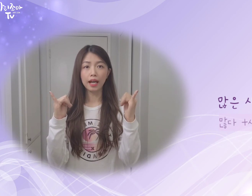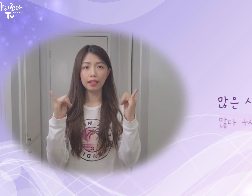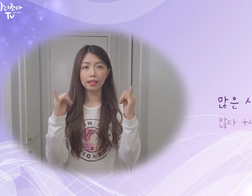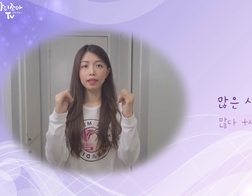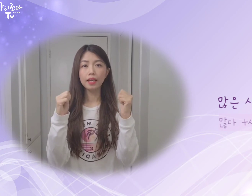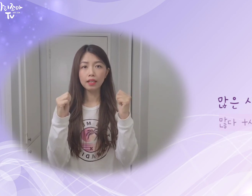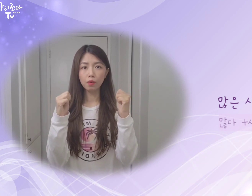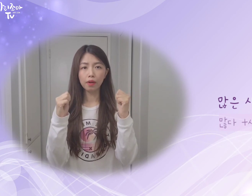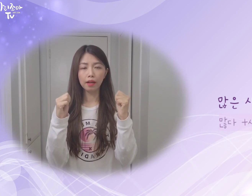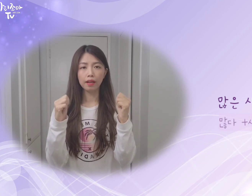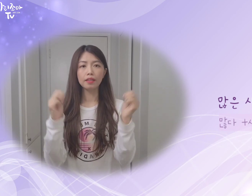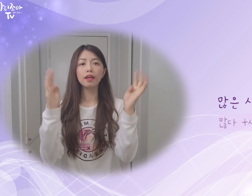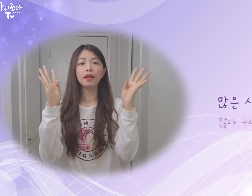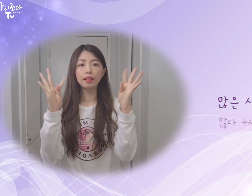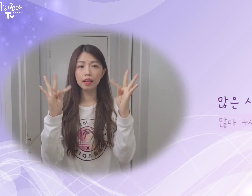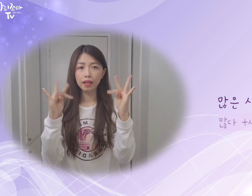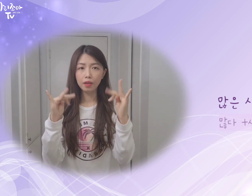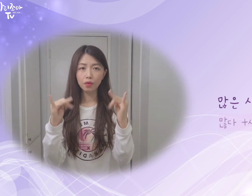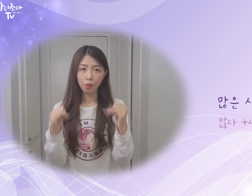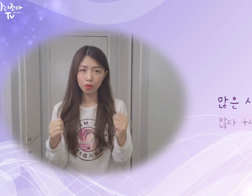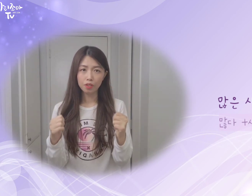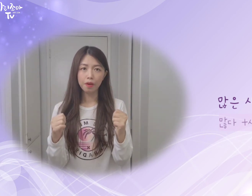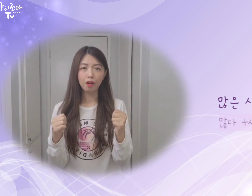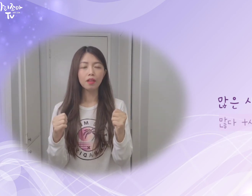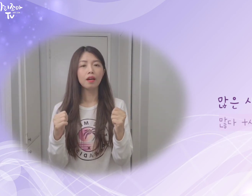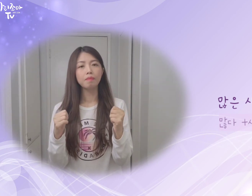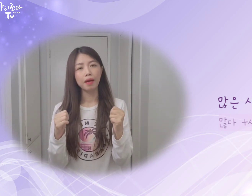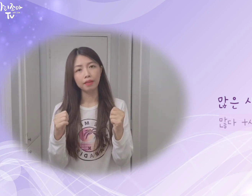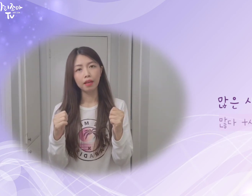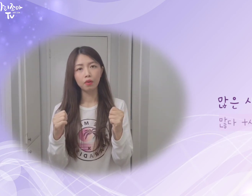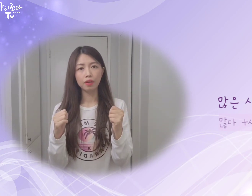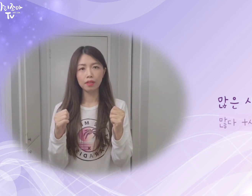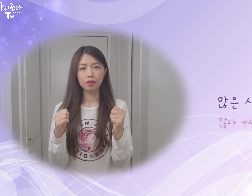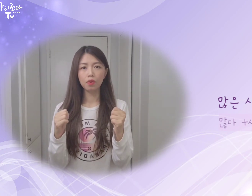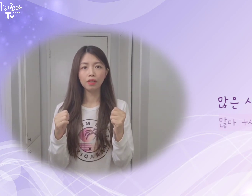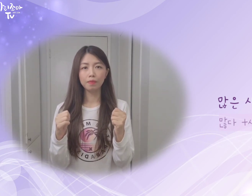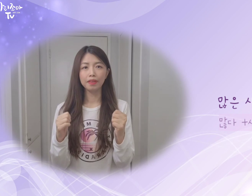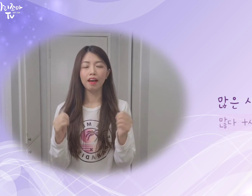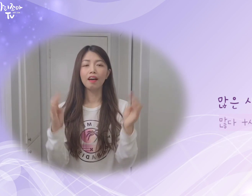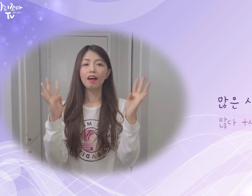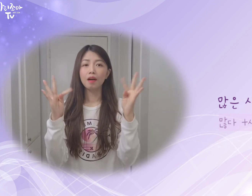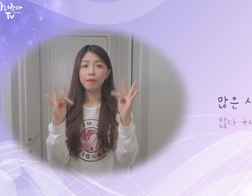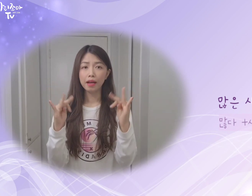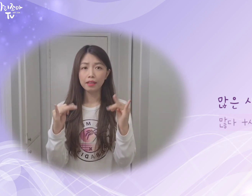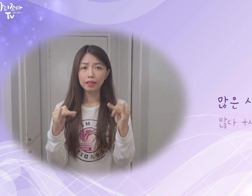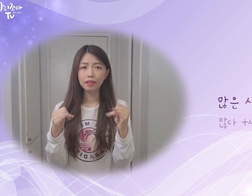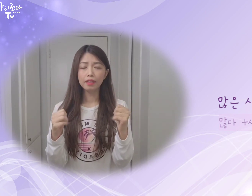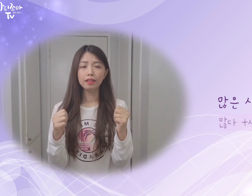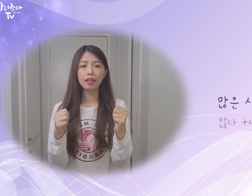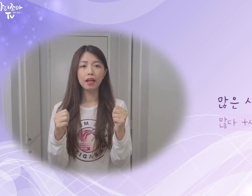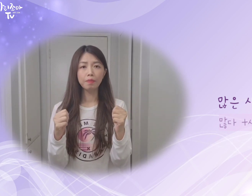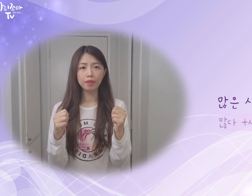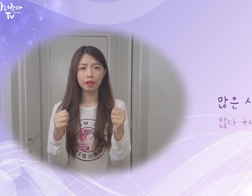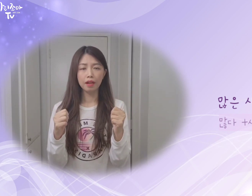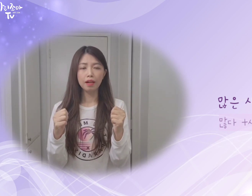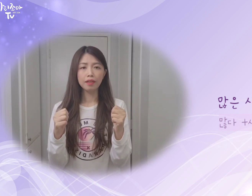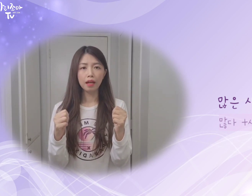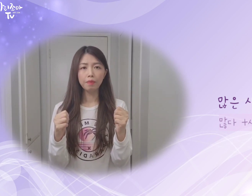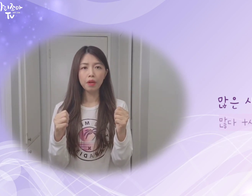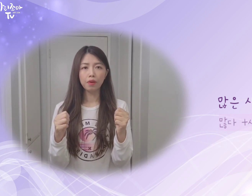약지. 새끼손가락까지. 사례대로 접어 주시면. 많다 라고 한 뜻의 수어가 됩니다. 많은 사람들. 사람이라고